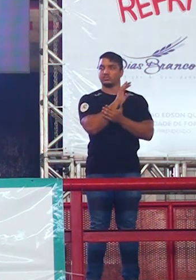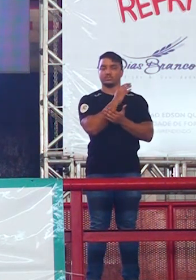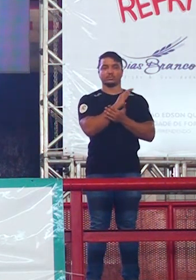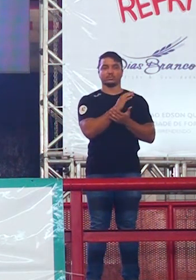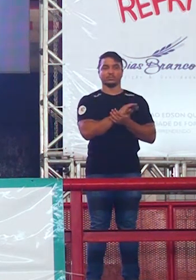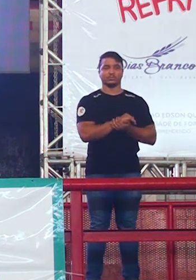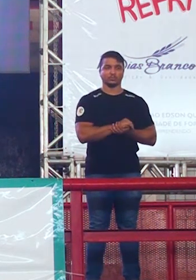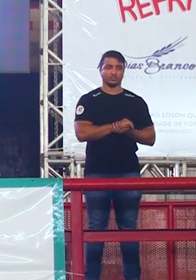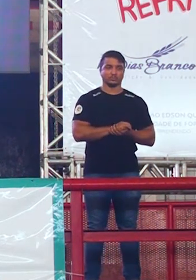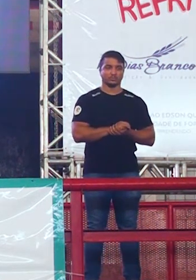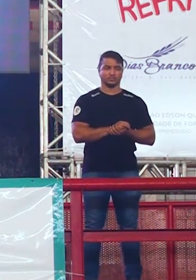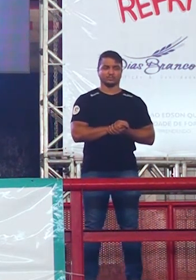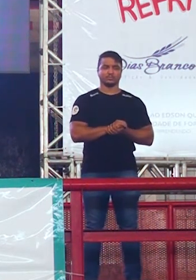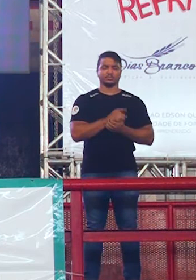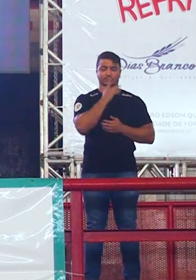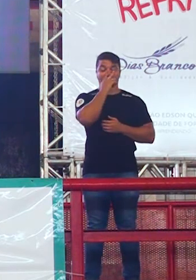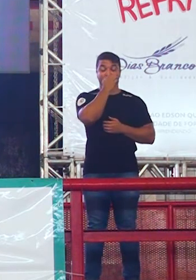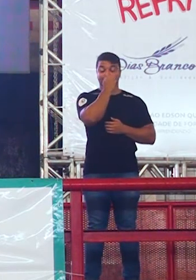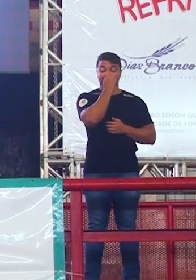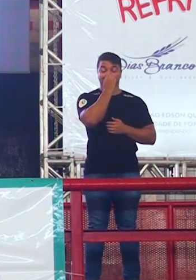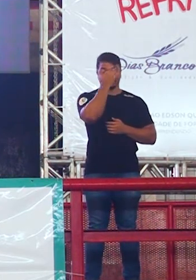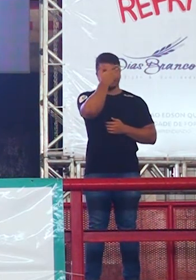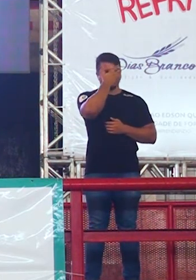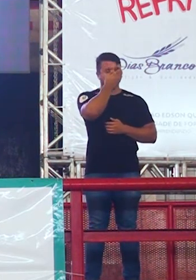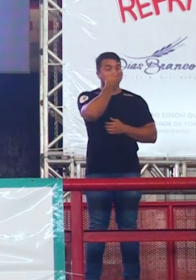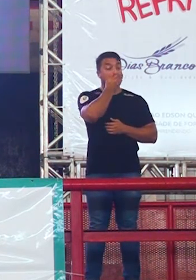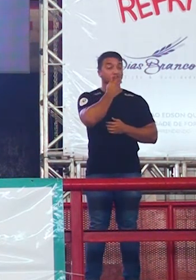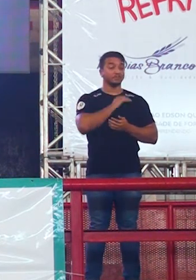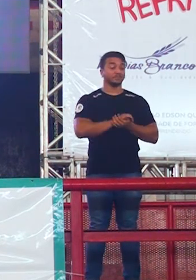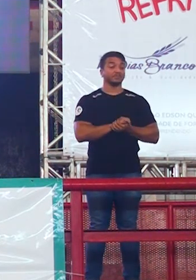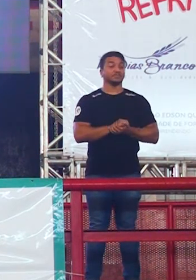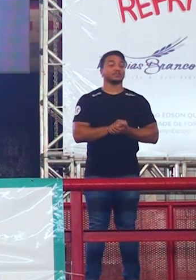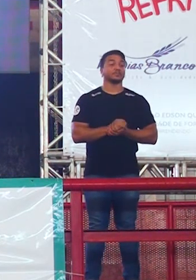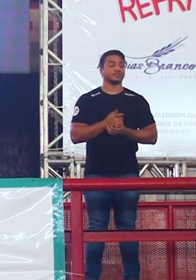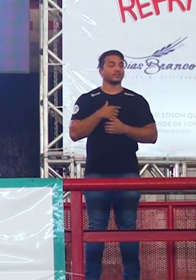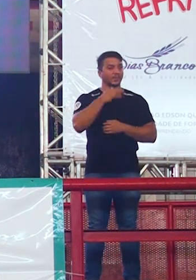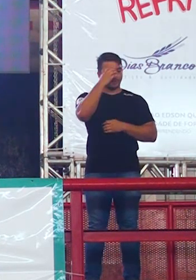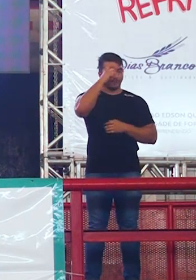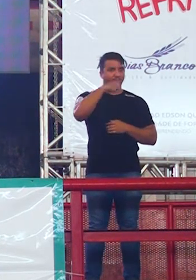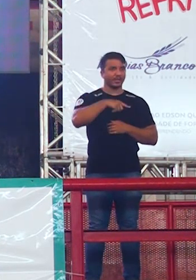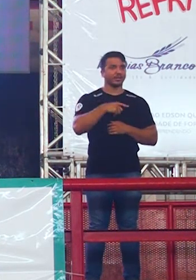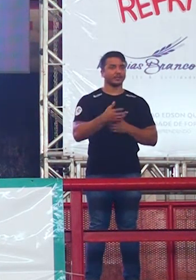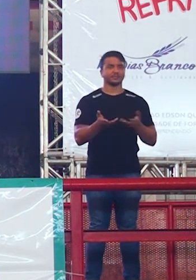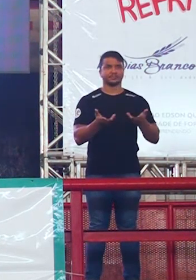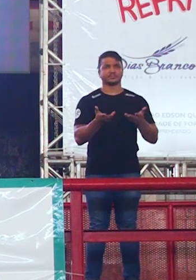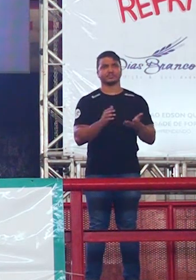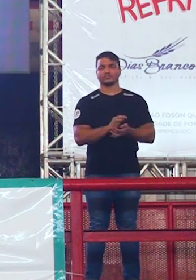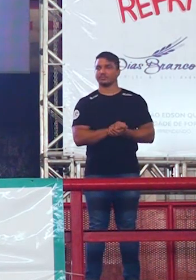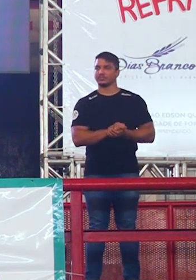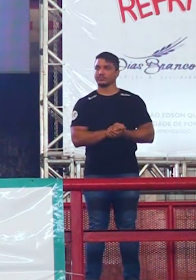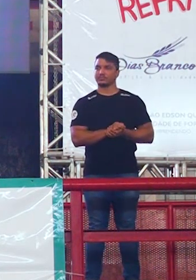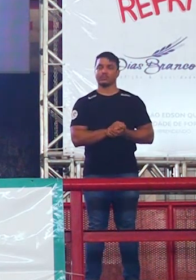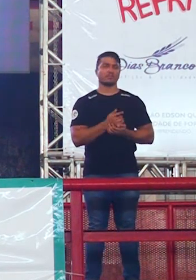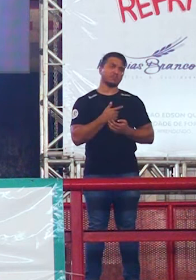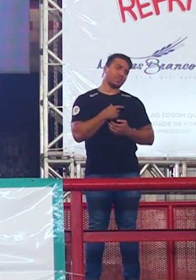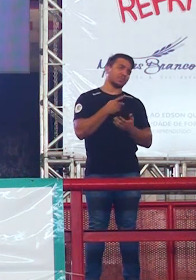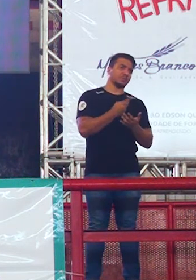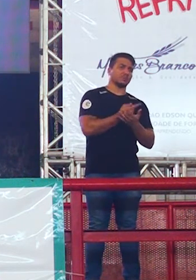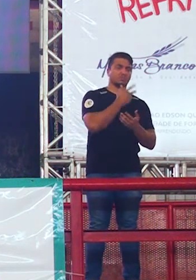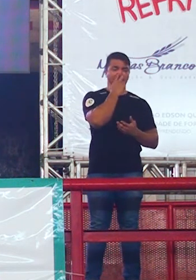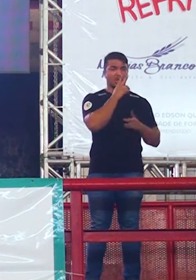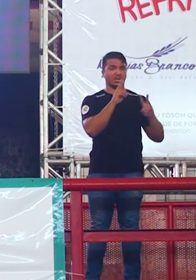Tenham fé. É. Tenham fé. Claro, foi muito